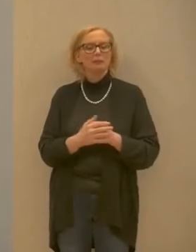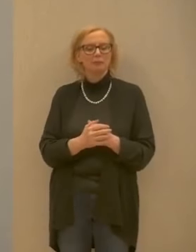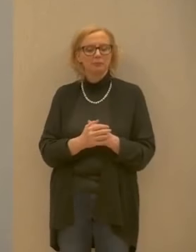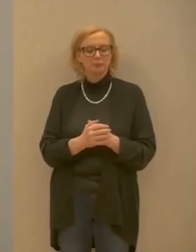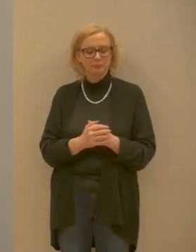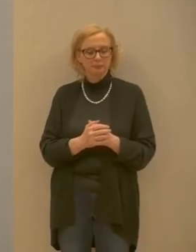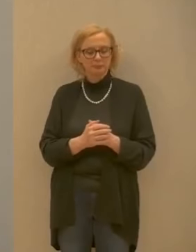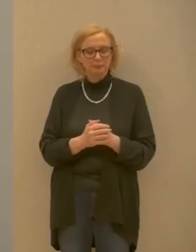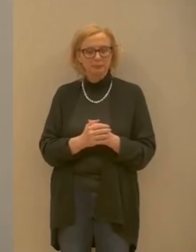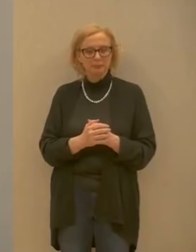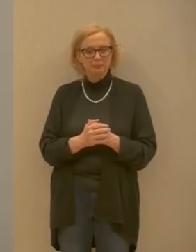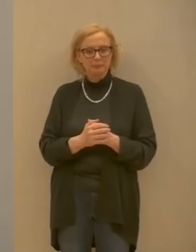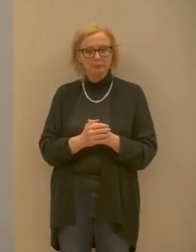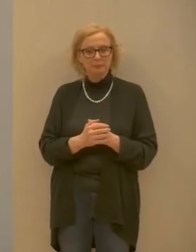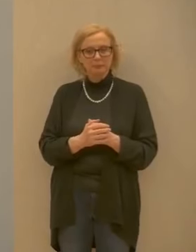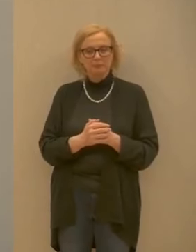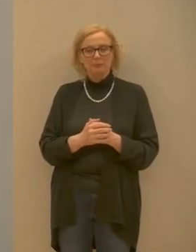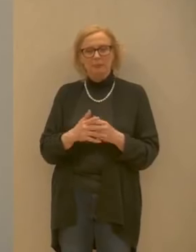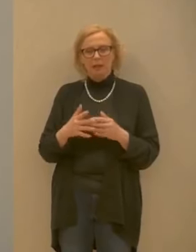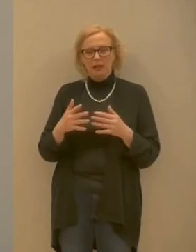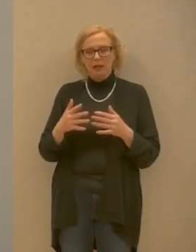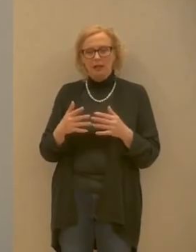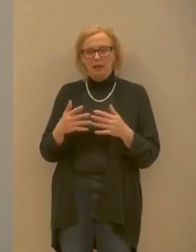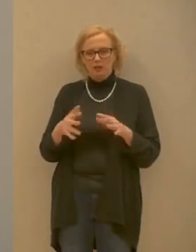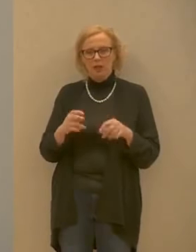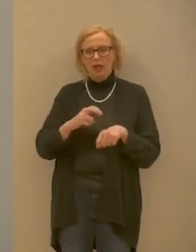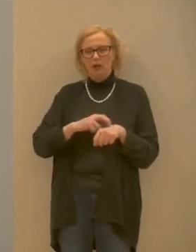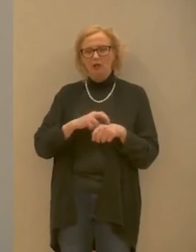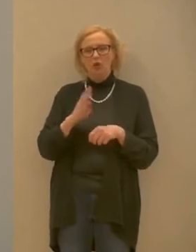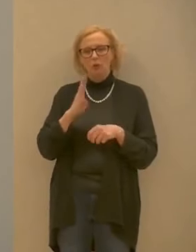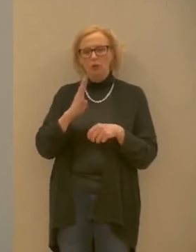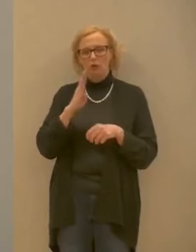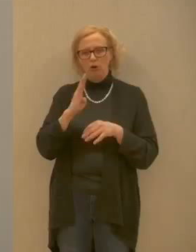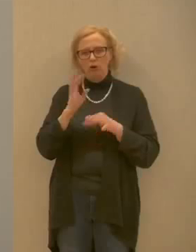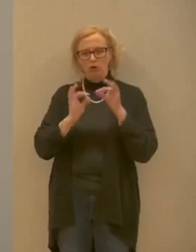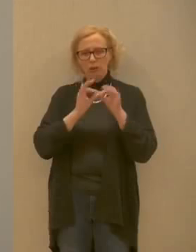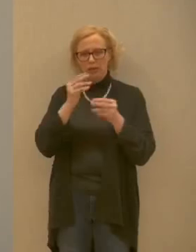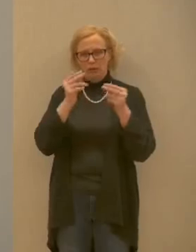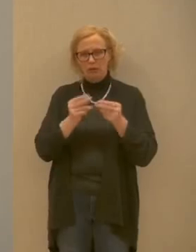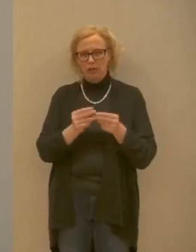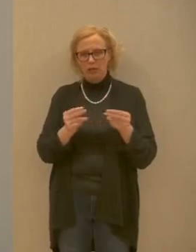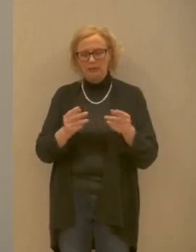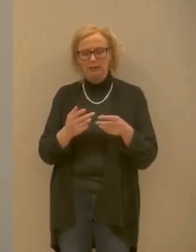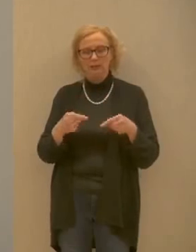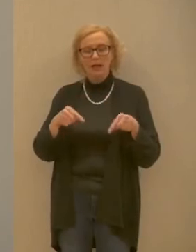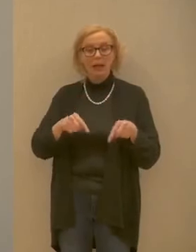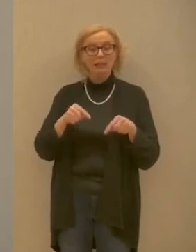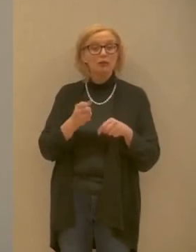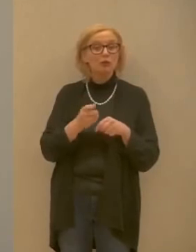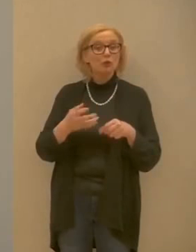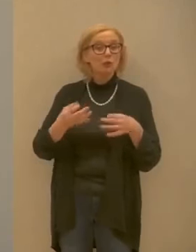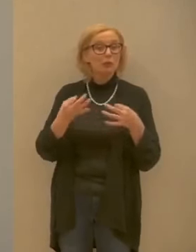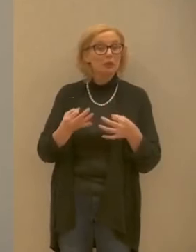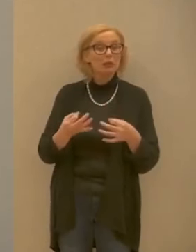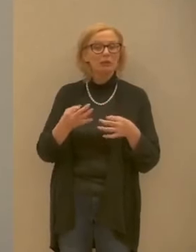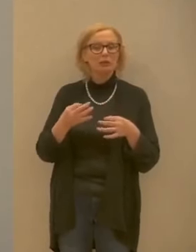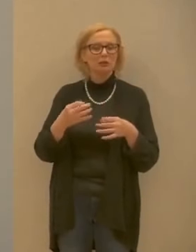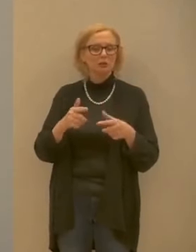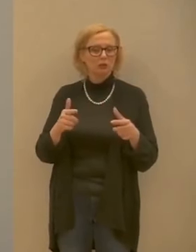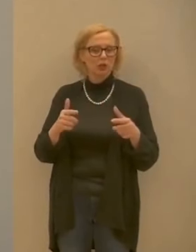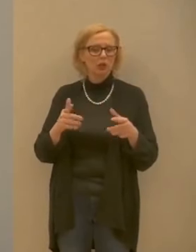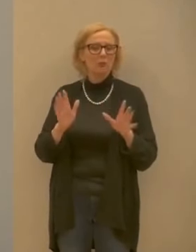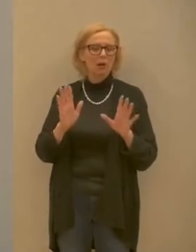i dati li ha dati il dottor Bordone non ho il numero preciso so che ne abbiamo in